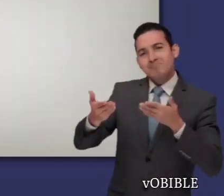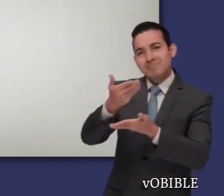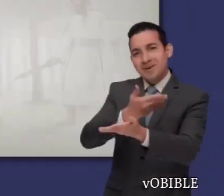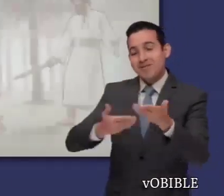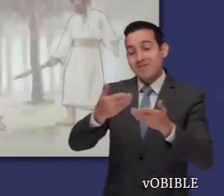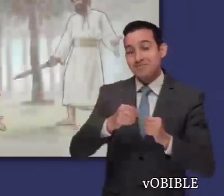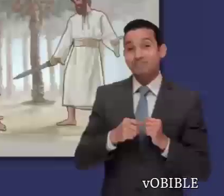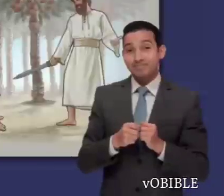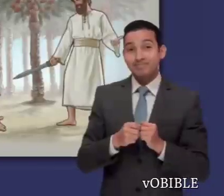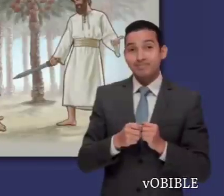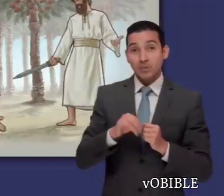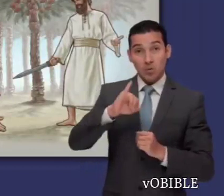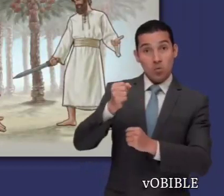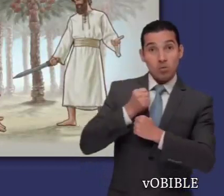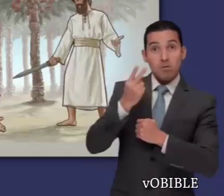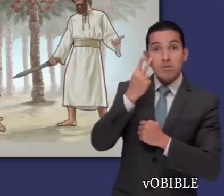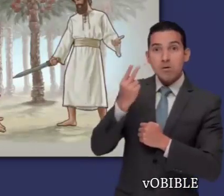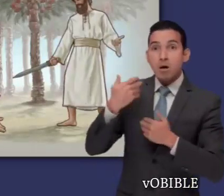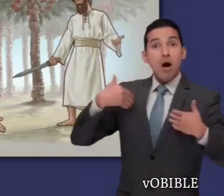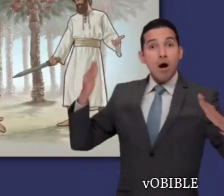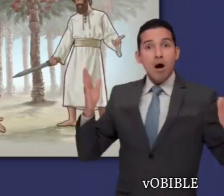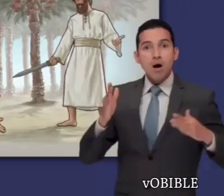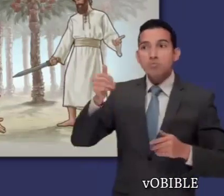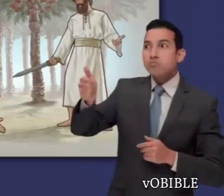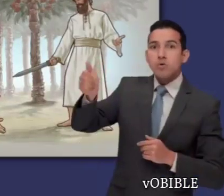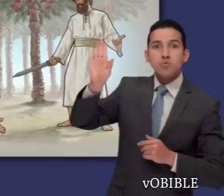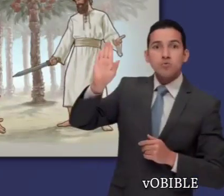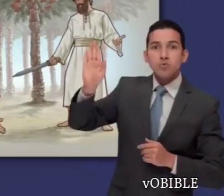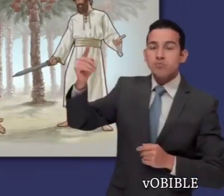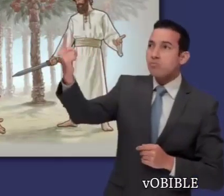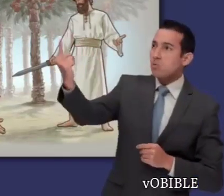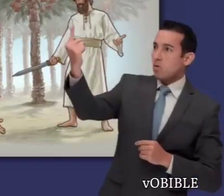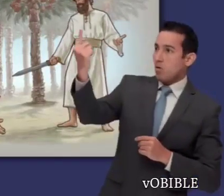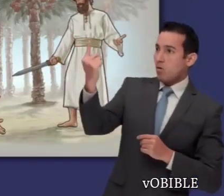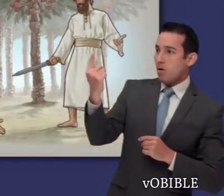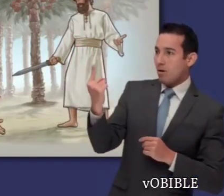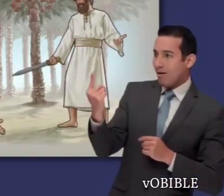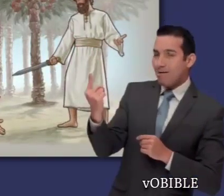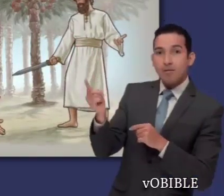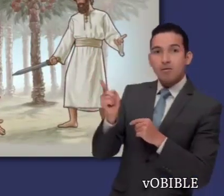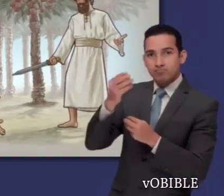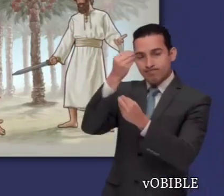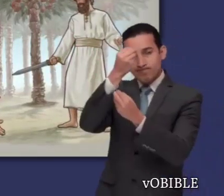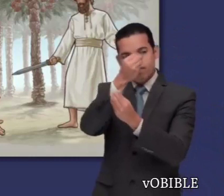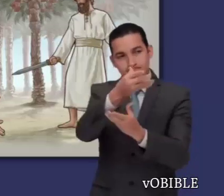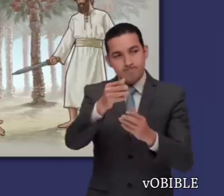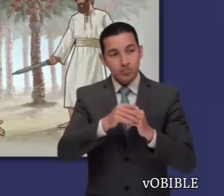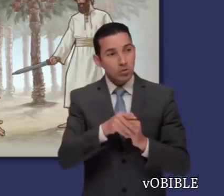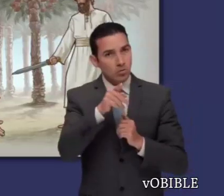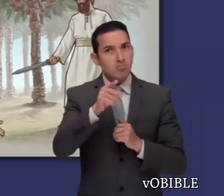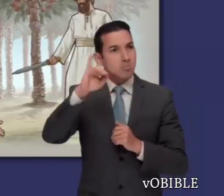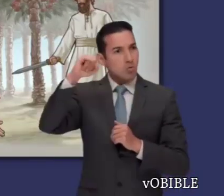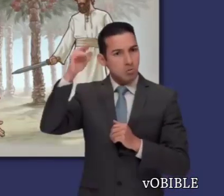Josué ve a un hombre con una espada desenvainada. Se trata del príncipe del ejército de Jehová, quien le dice a